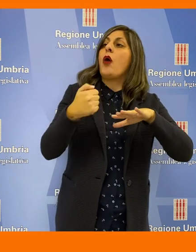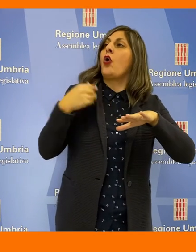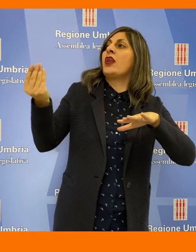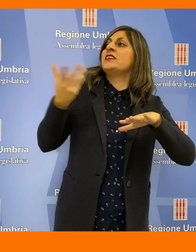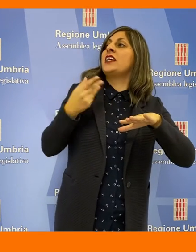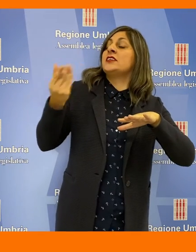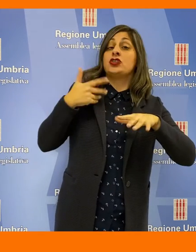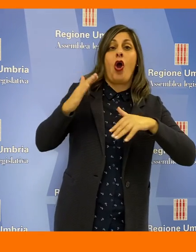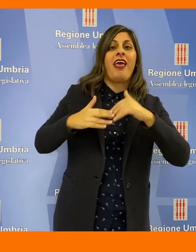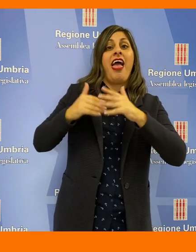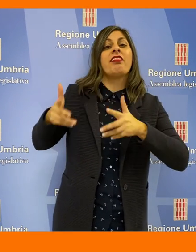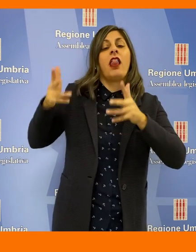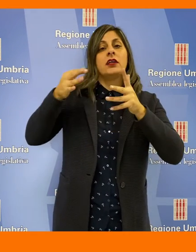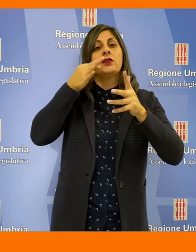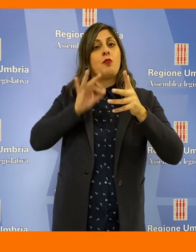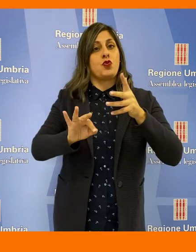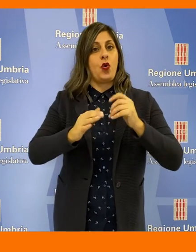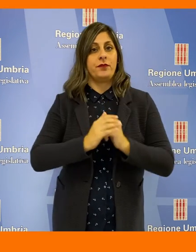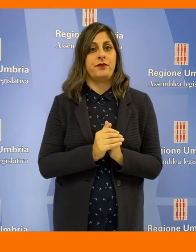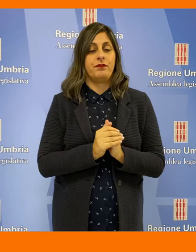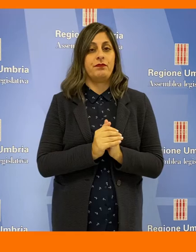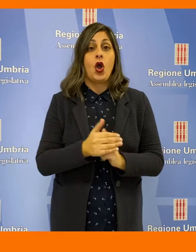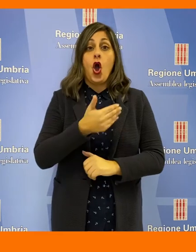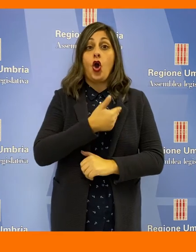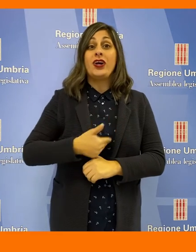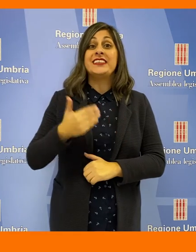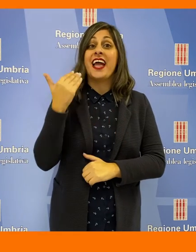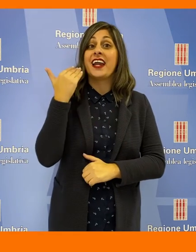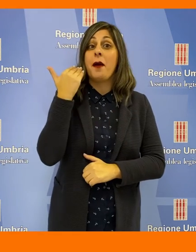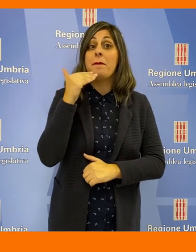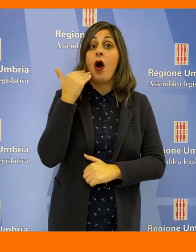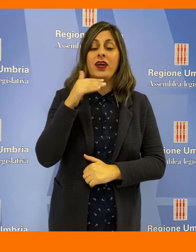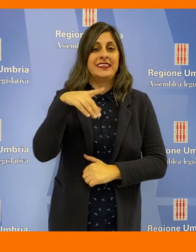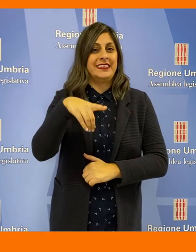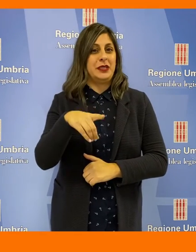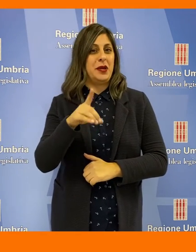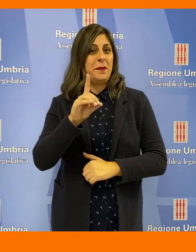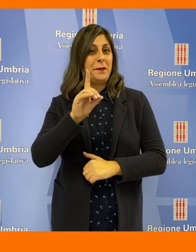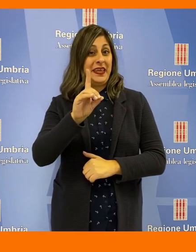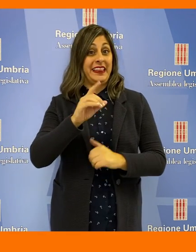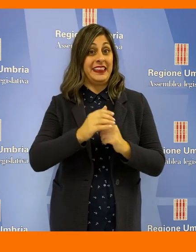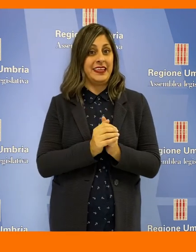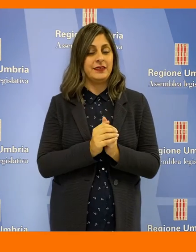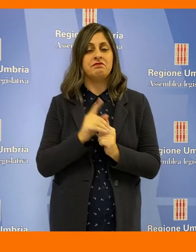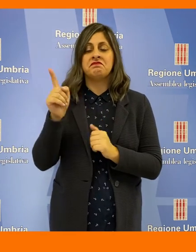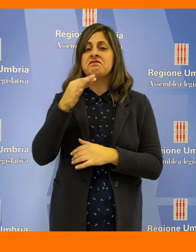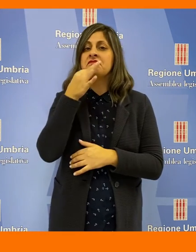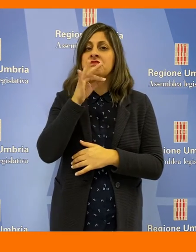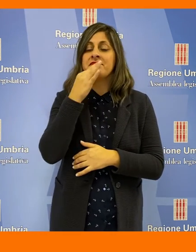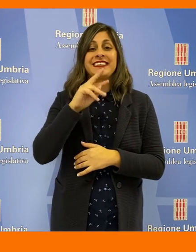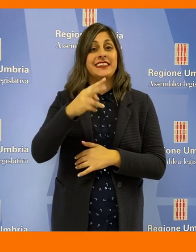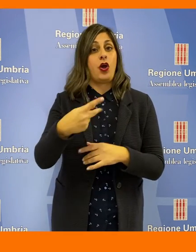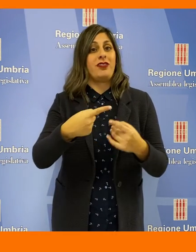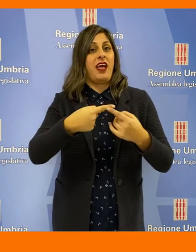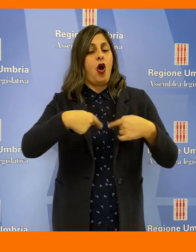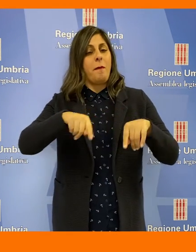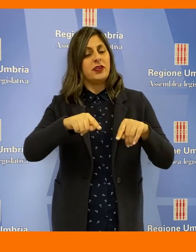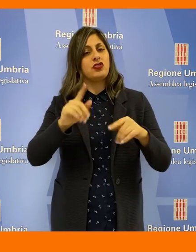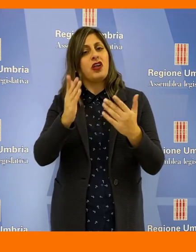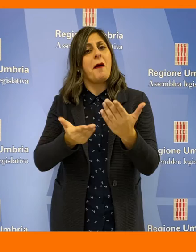autorizzazione edilizia. La consigliera Donatella Porsi del Partito Democratico ha illustrato in seconda commissione